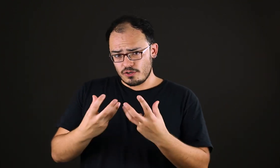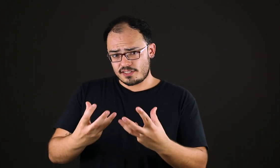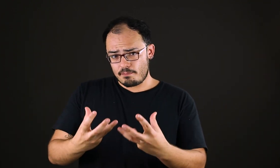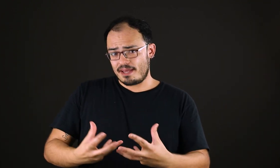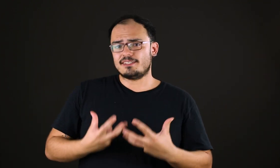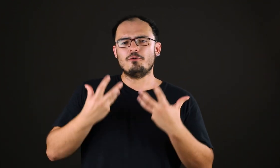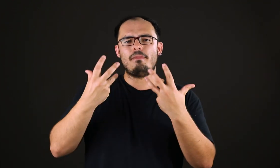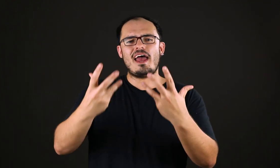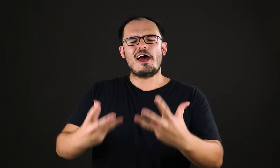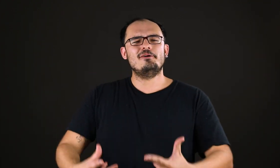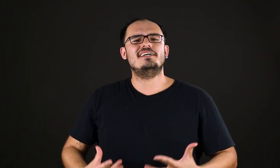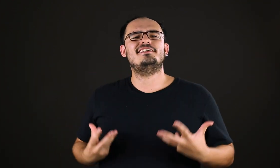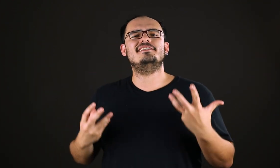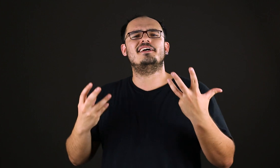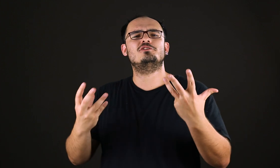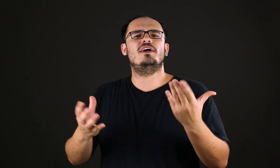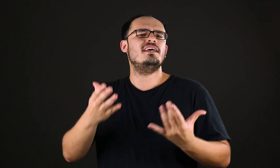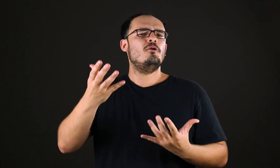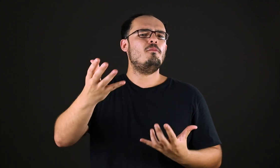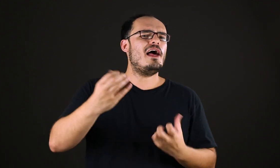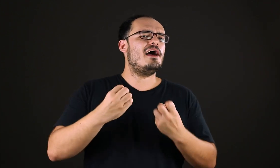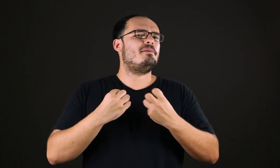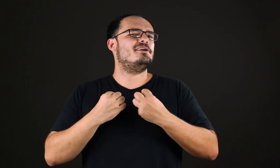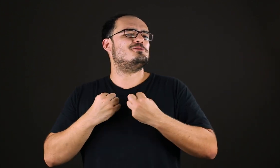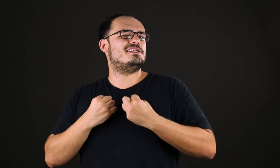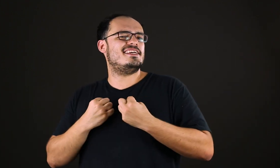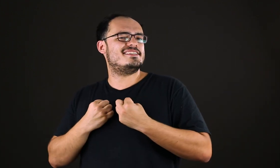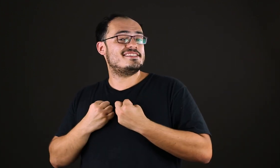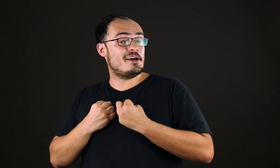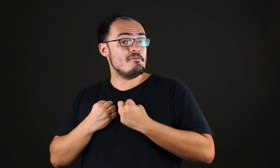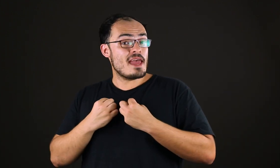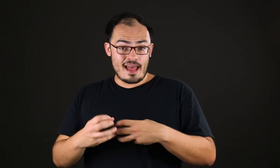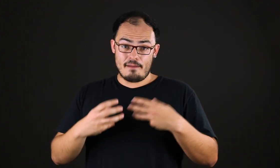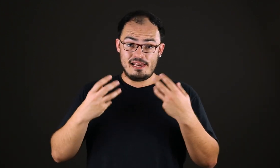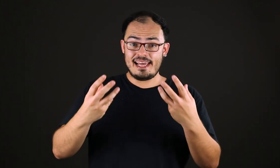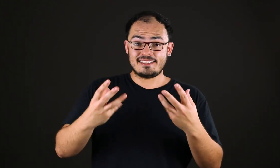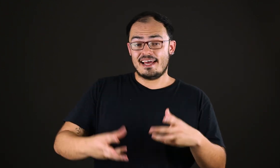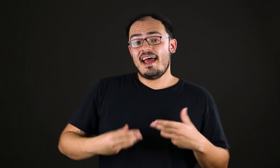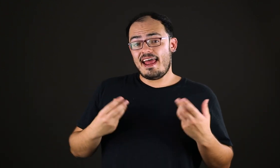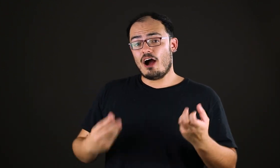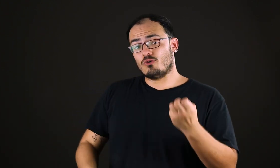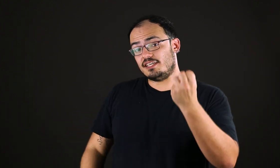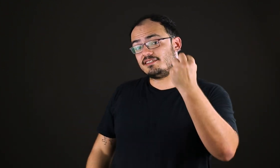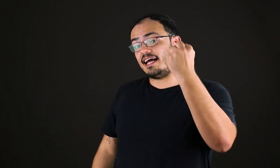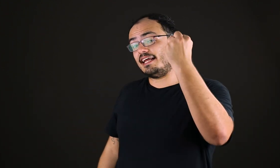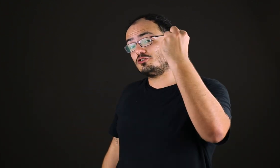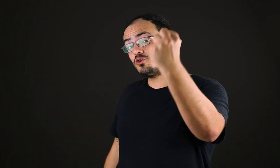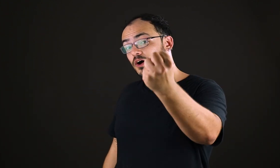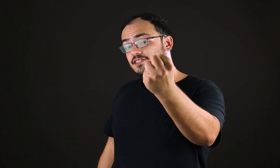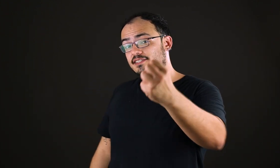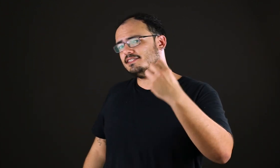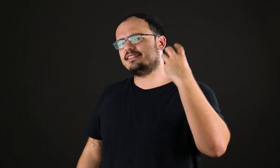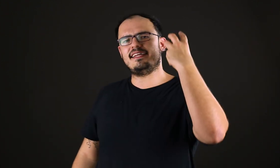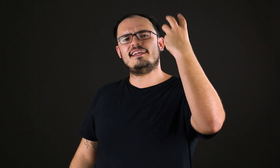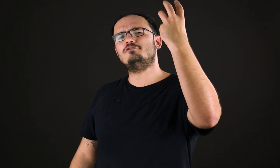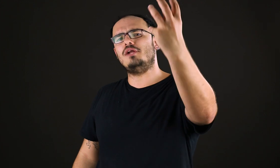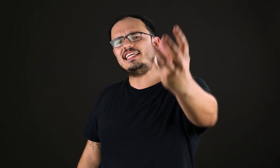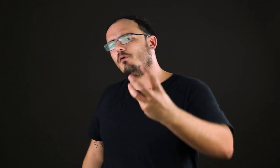você pensa no belo, nas sensações? O belo é apenas uma sensação? A beleza é algo que está nas coisas, está na natureza, uma